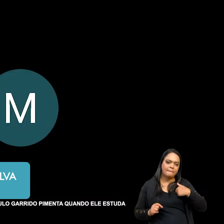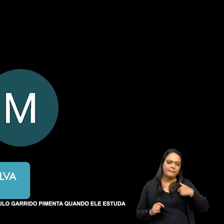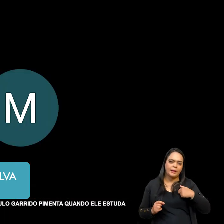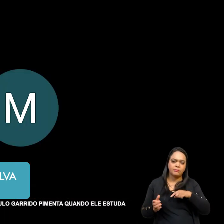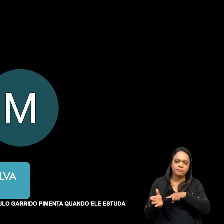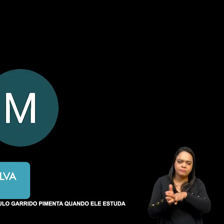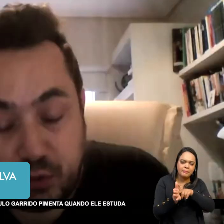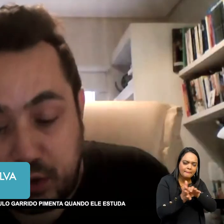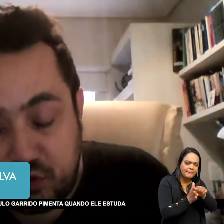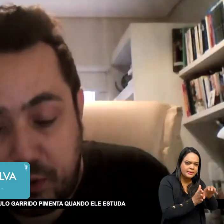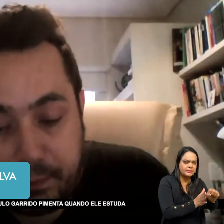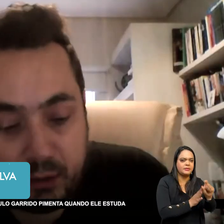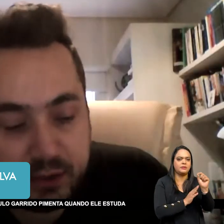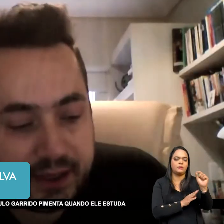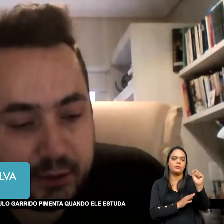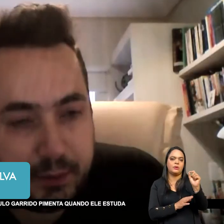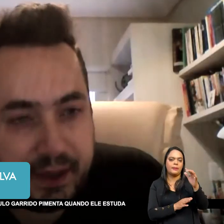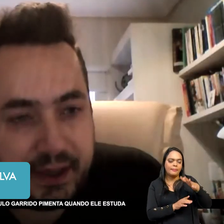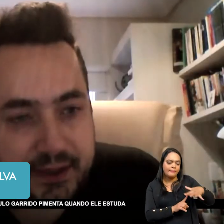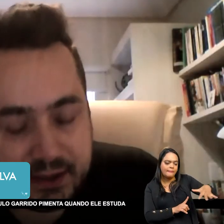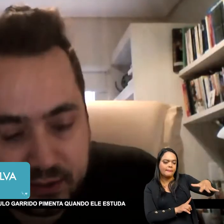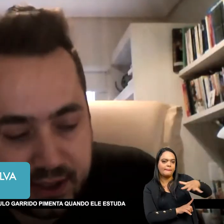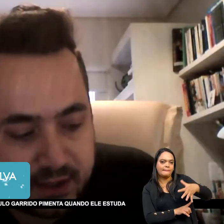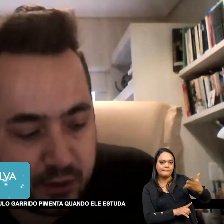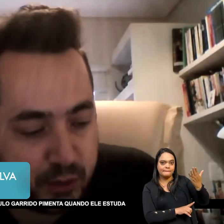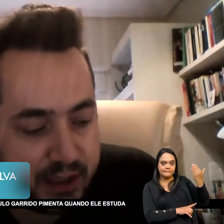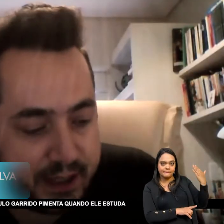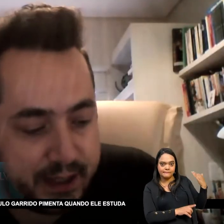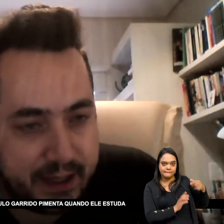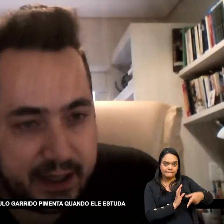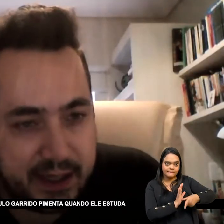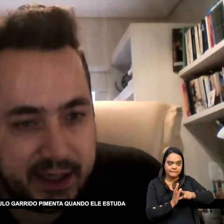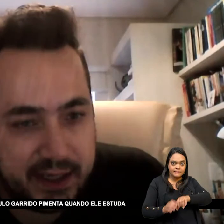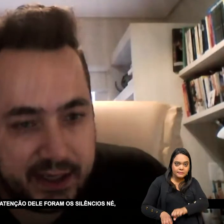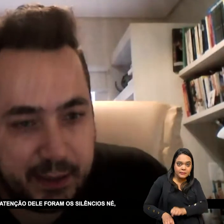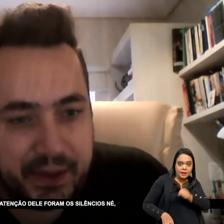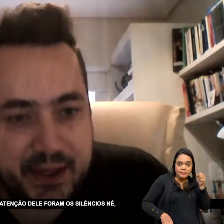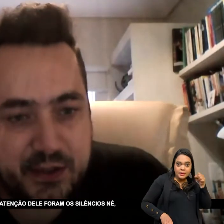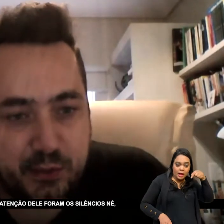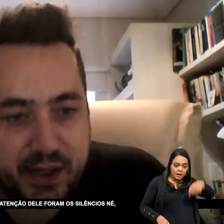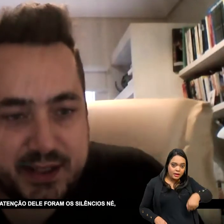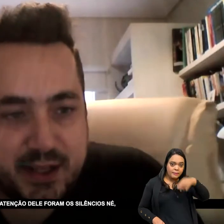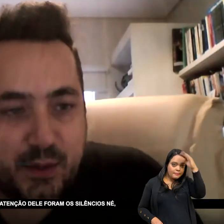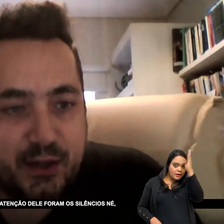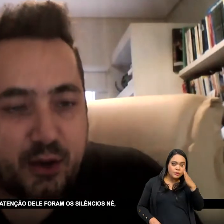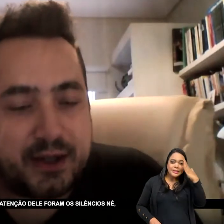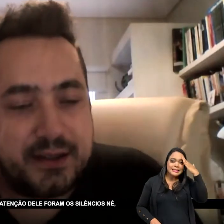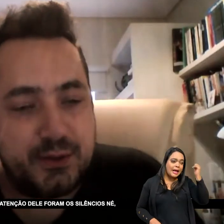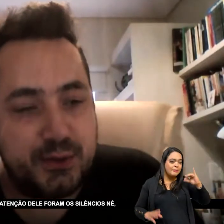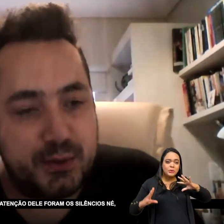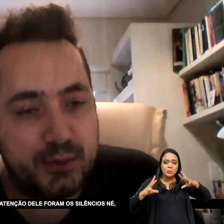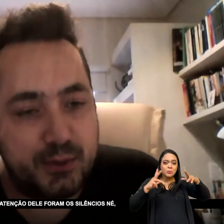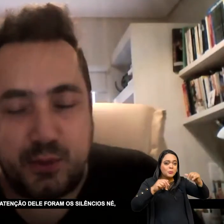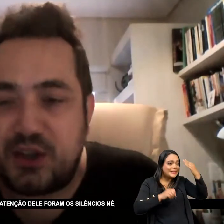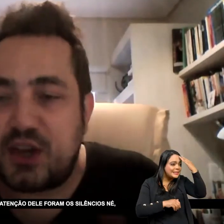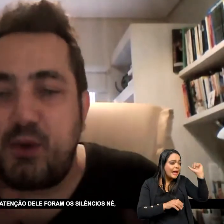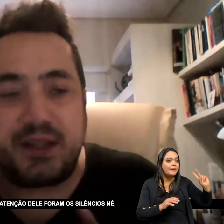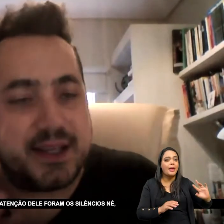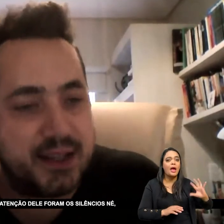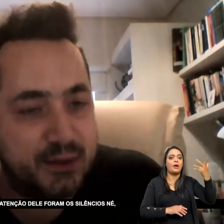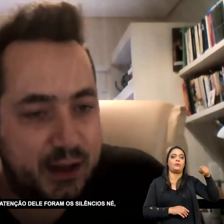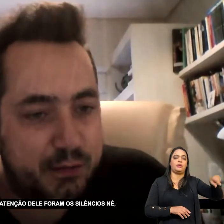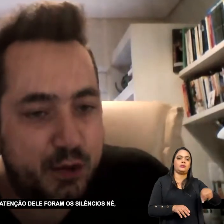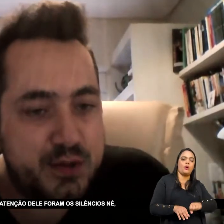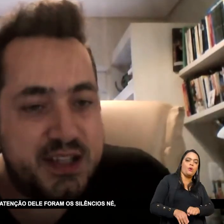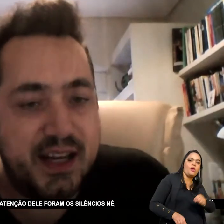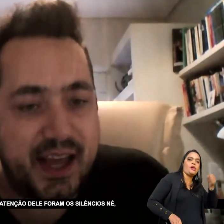Porque o professor João Paulo Garrido Pimenta Quando ele estuda A independência do Brasil Ele toca O que chamou